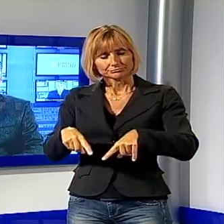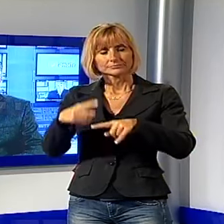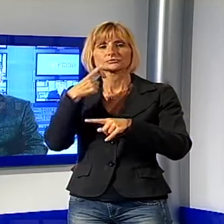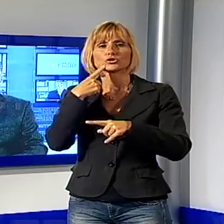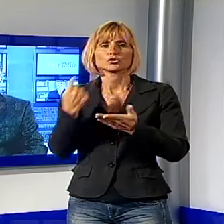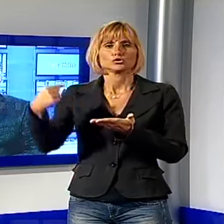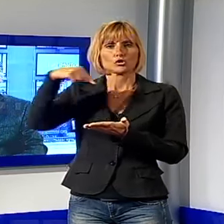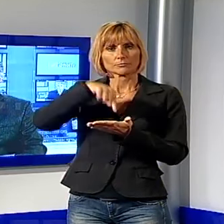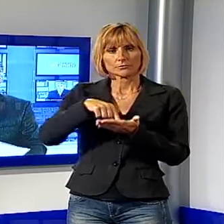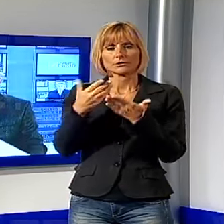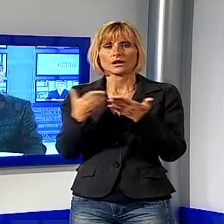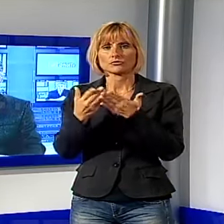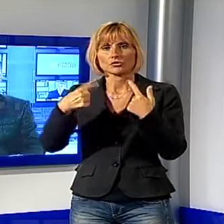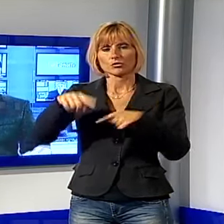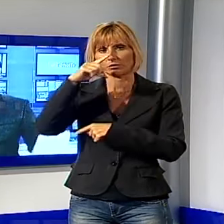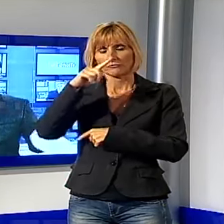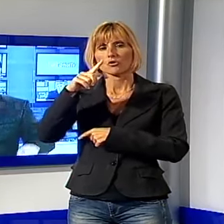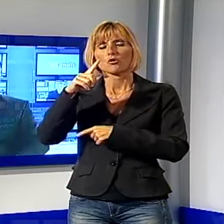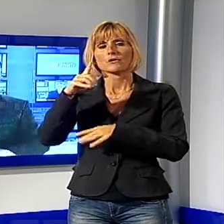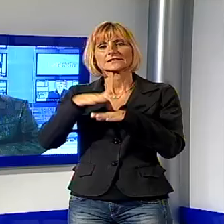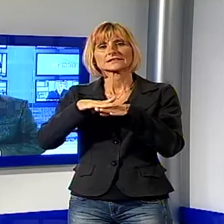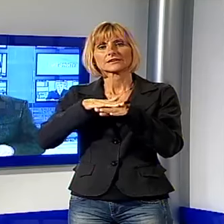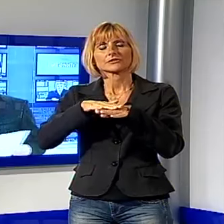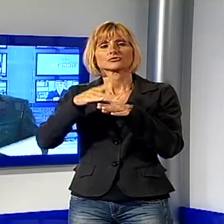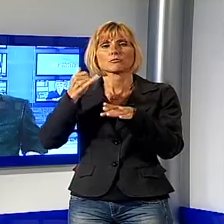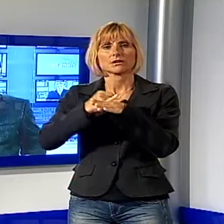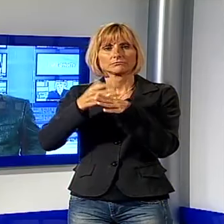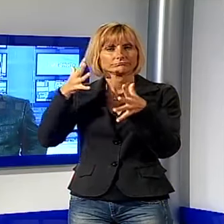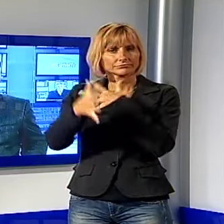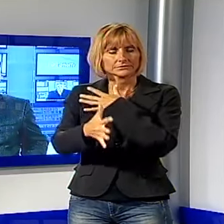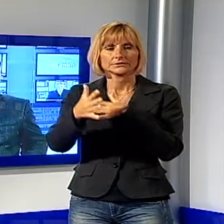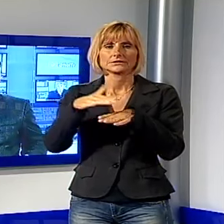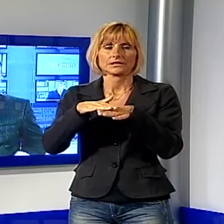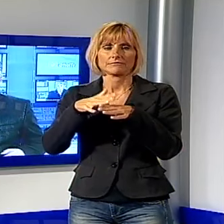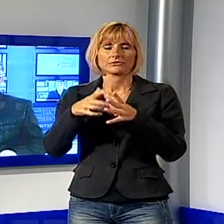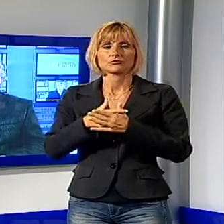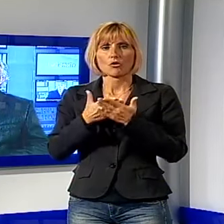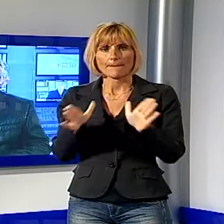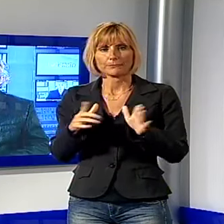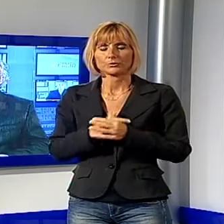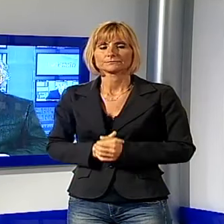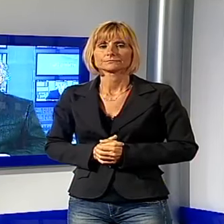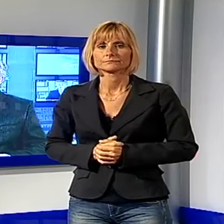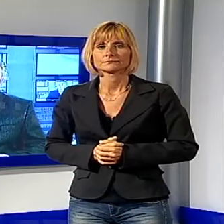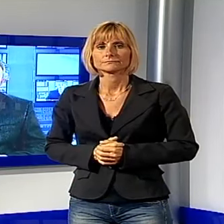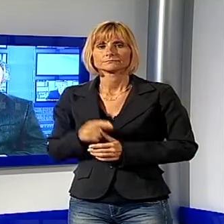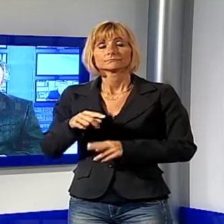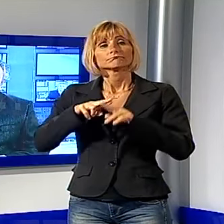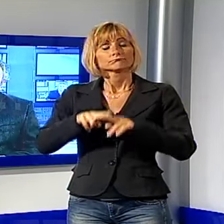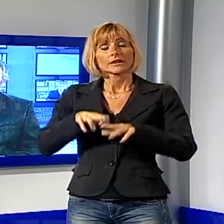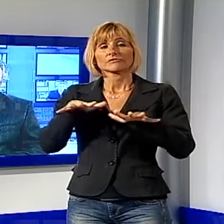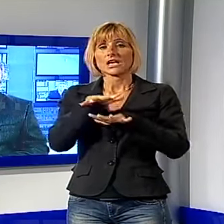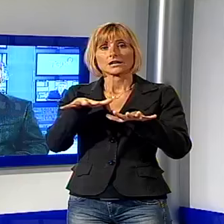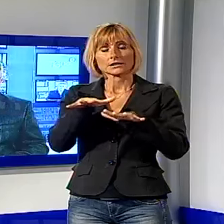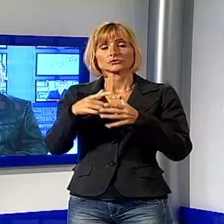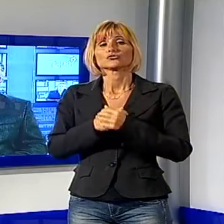prossime edizioni del TG Noi con un ampio e dettagliato servizio. E rimaniamo a Viareggio